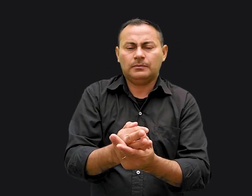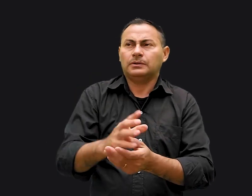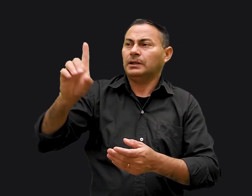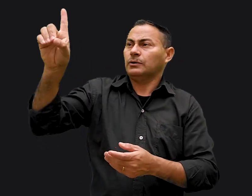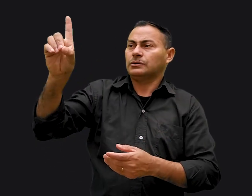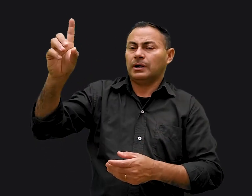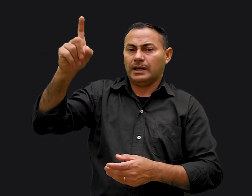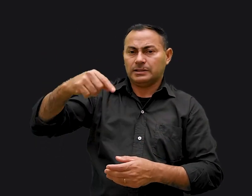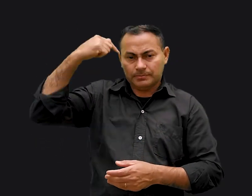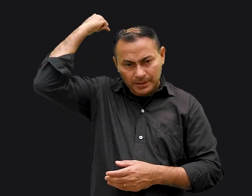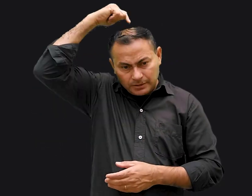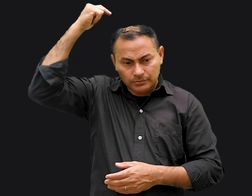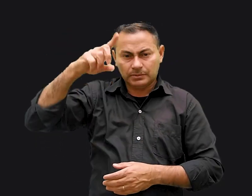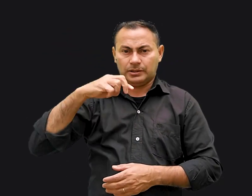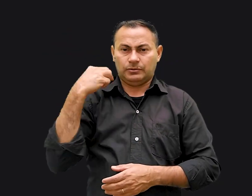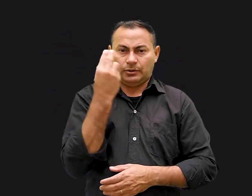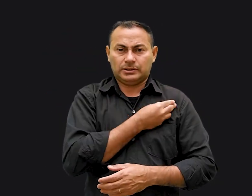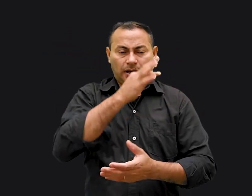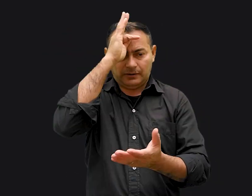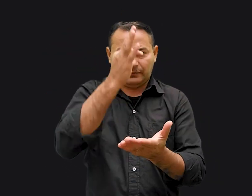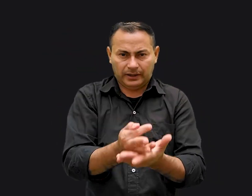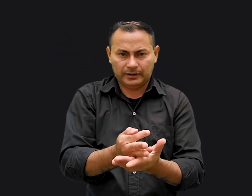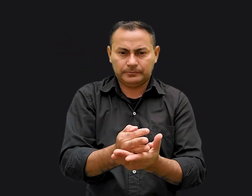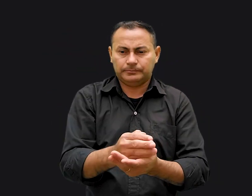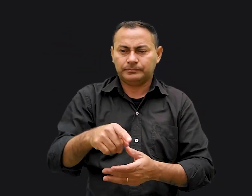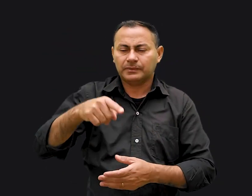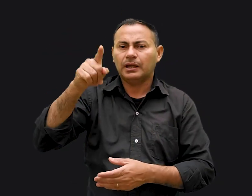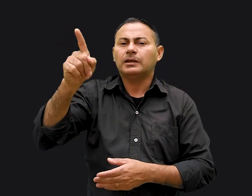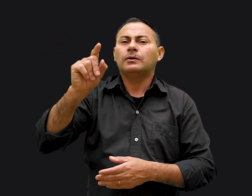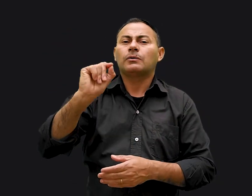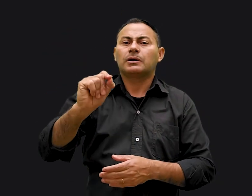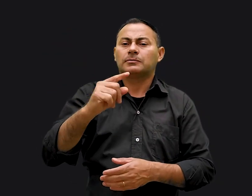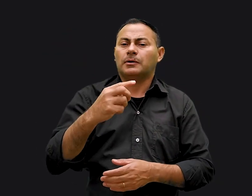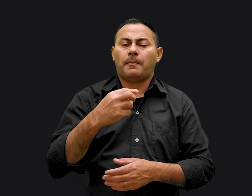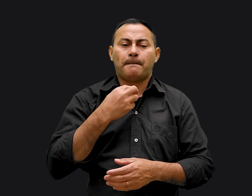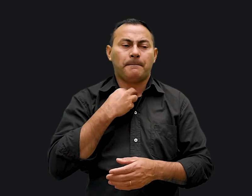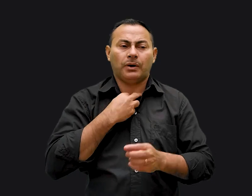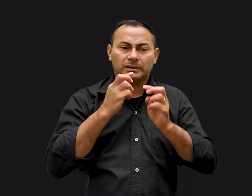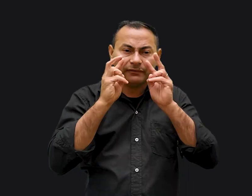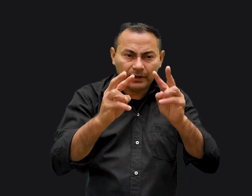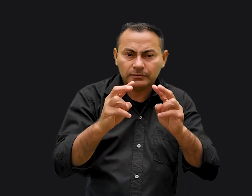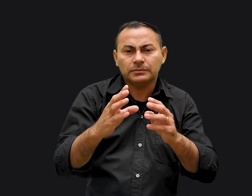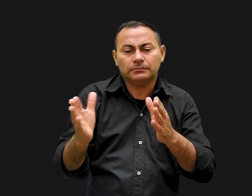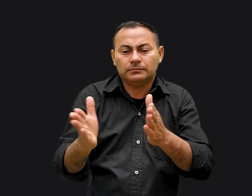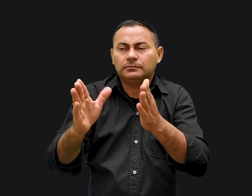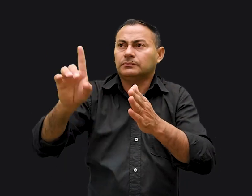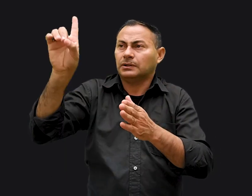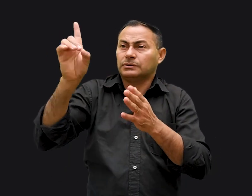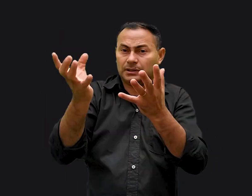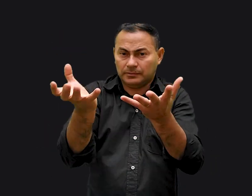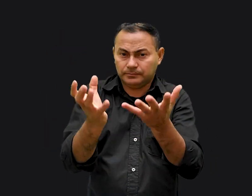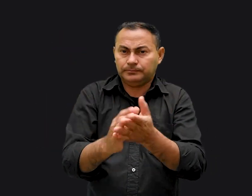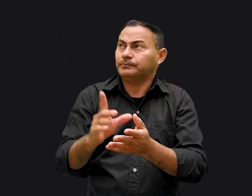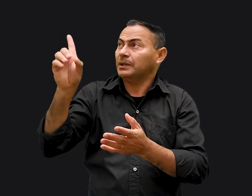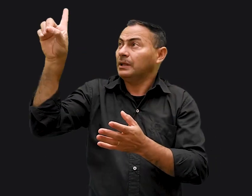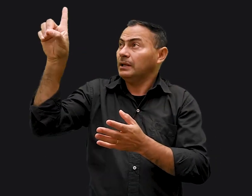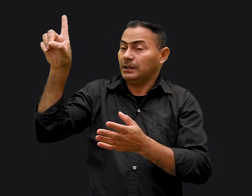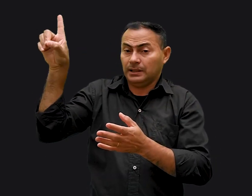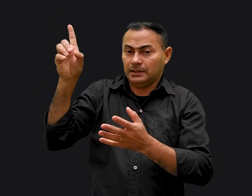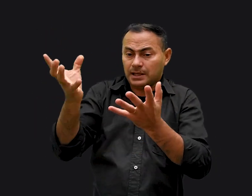um espírito, o objeto de nossa fé é ir pelo que não se pode ver. Este é caminho que Deus quer. Ele nos quer indo até